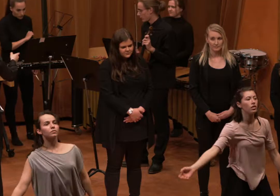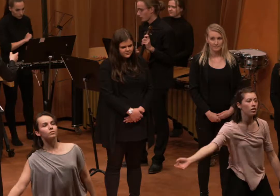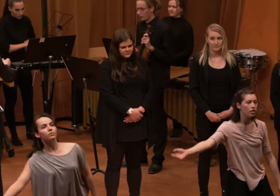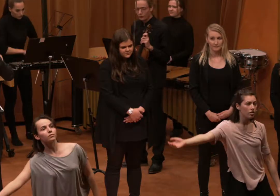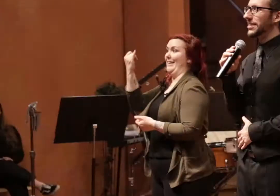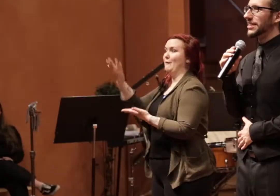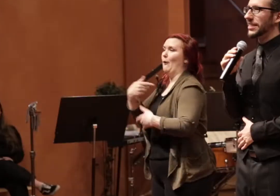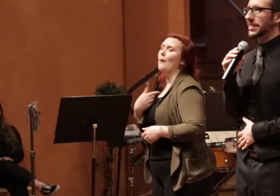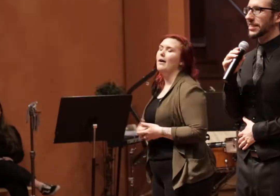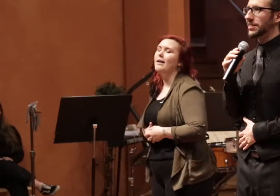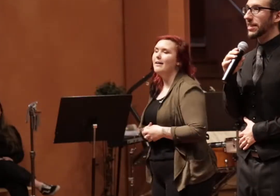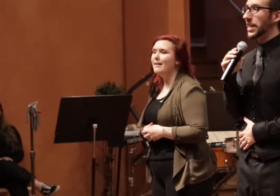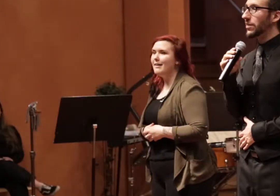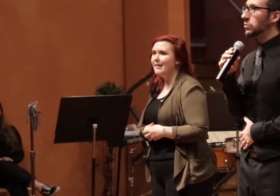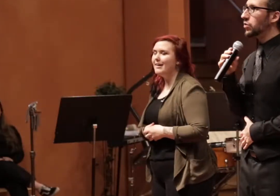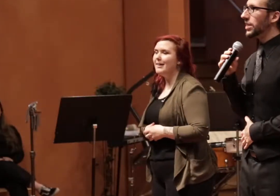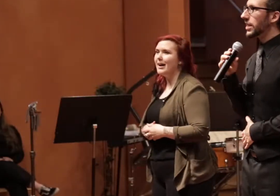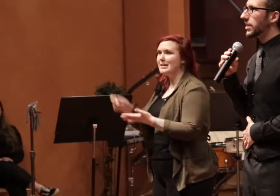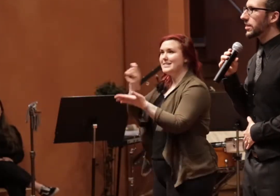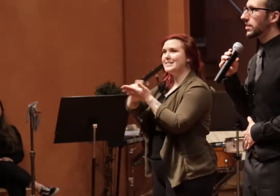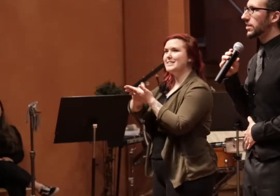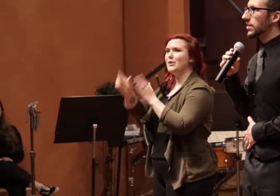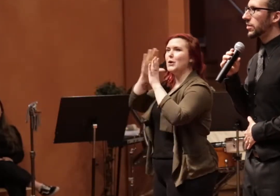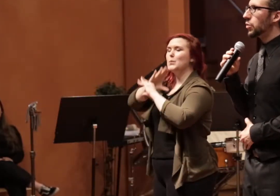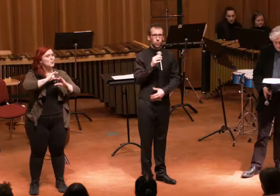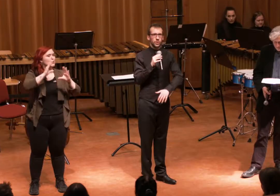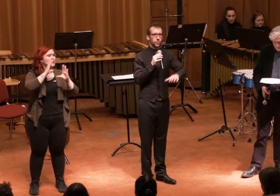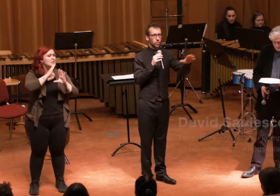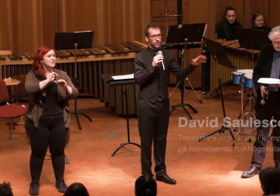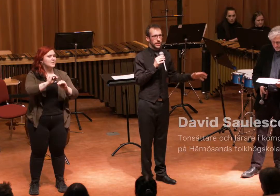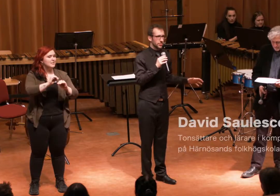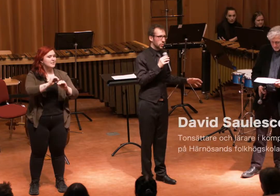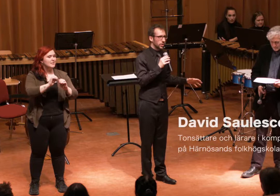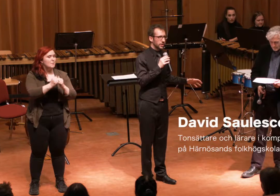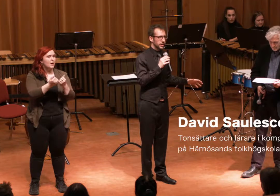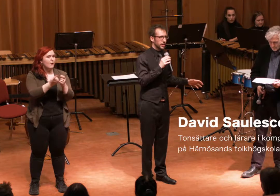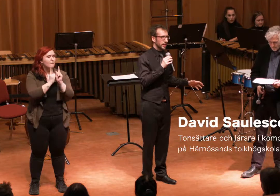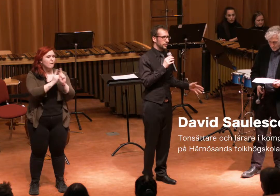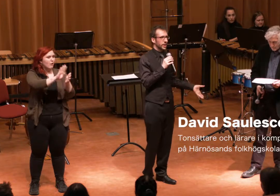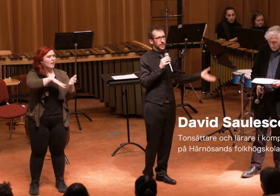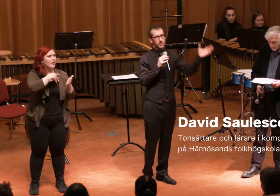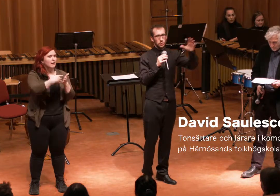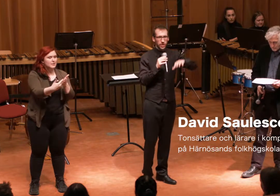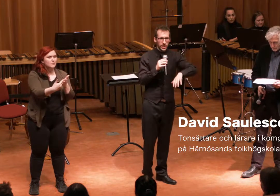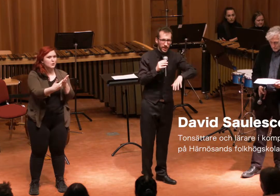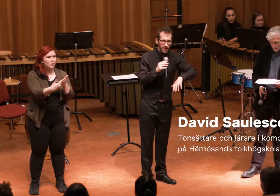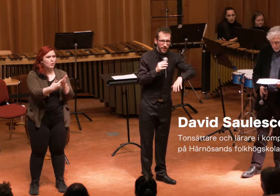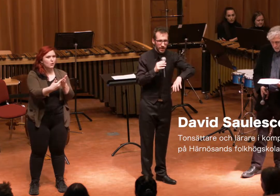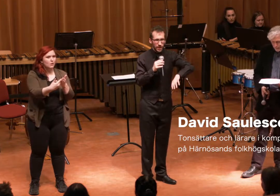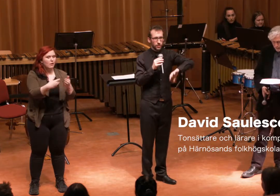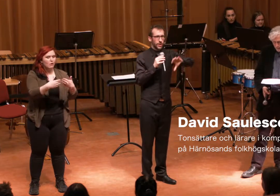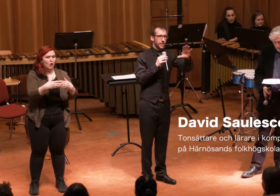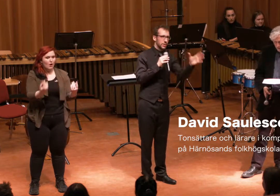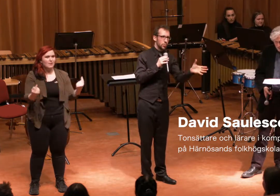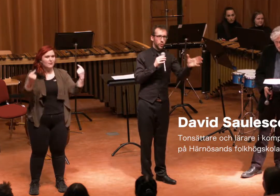Att skriva musik utifrån teckenspråk. Att vända på steken,